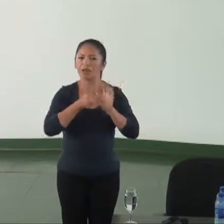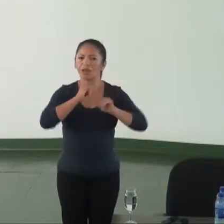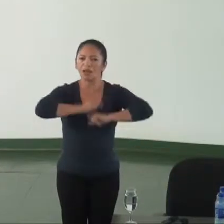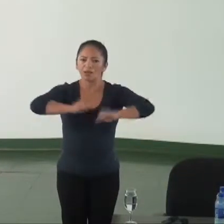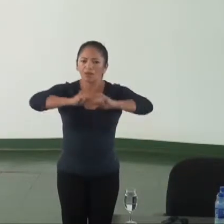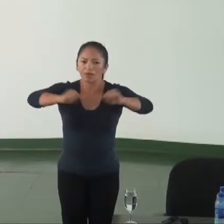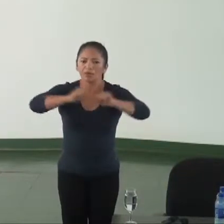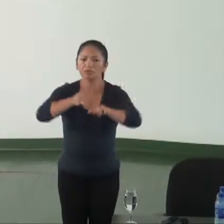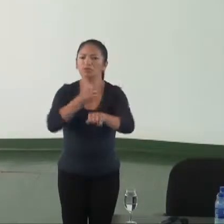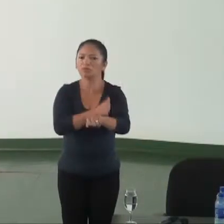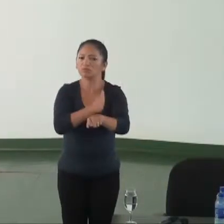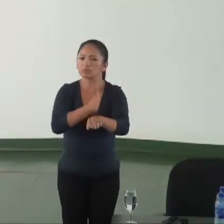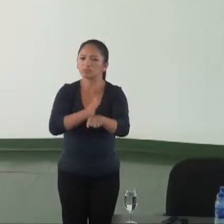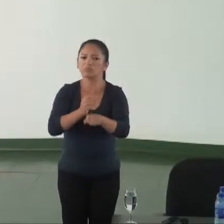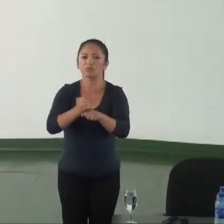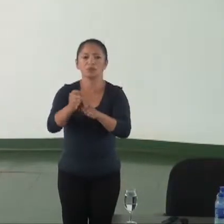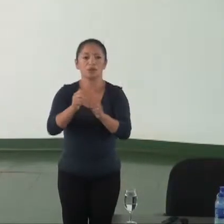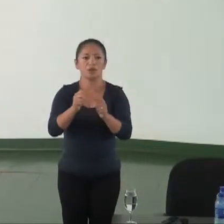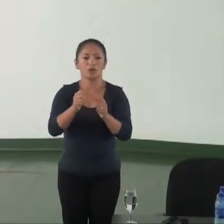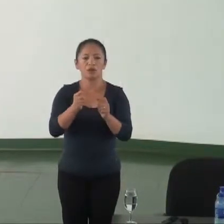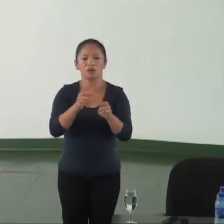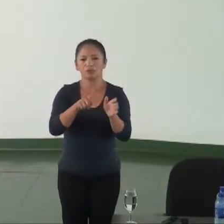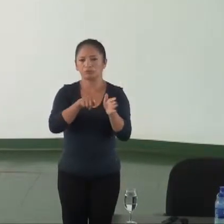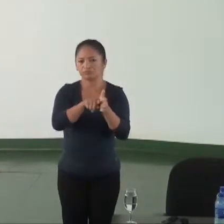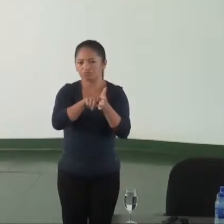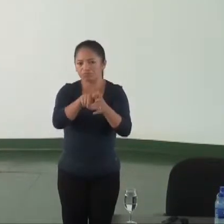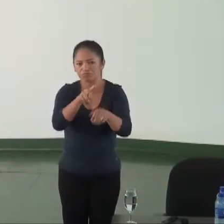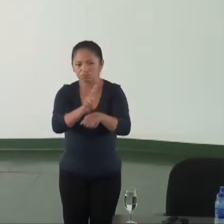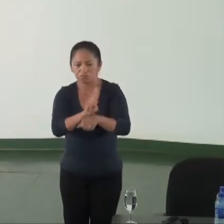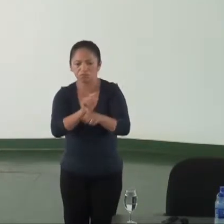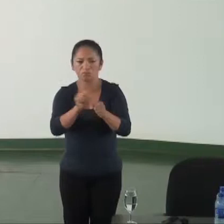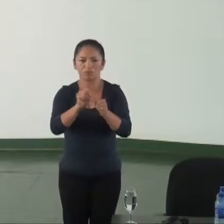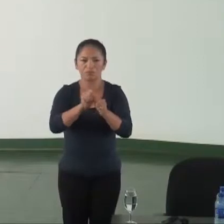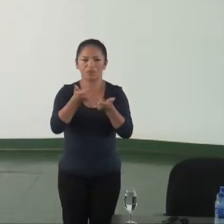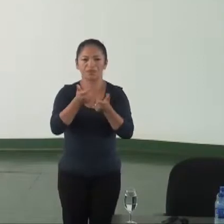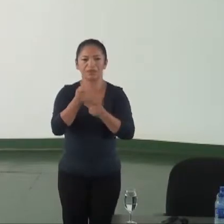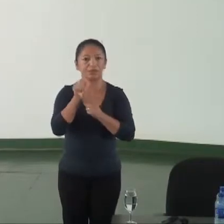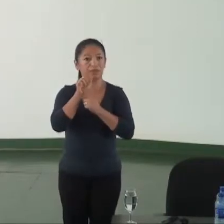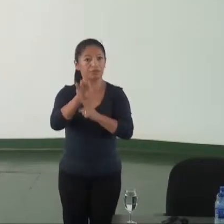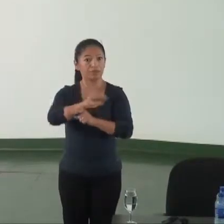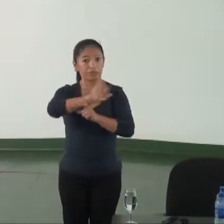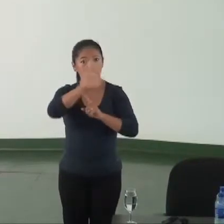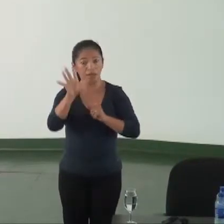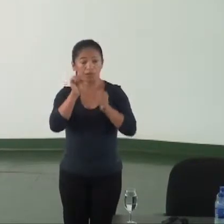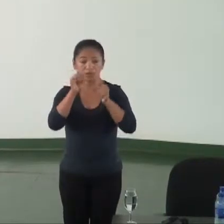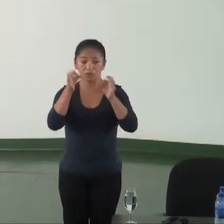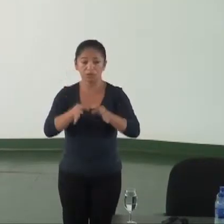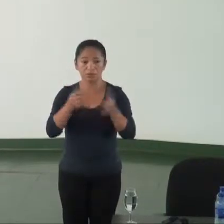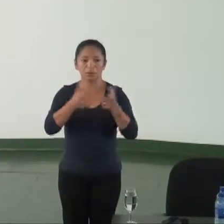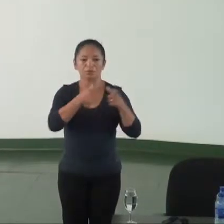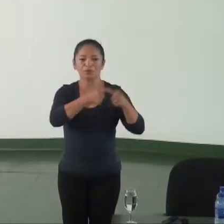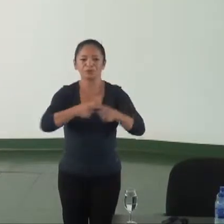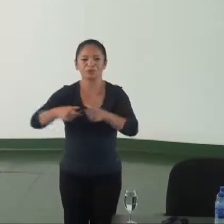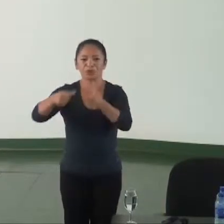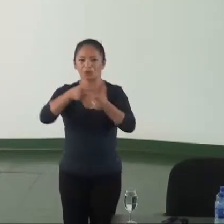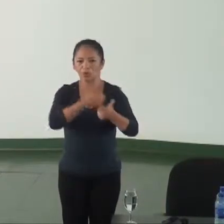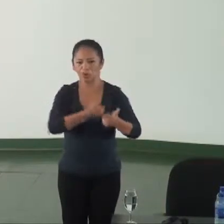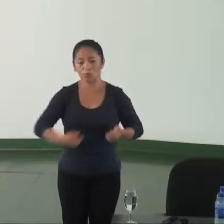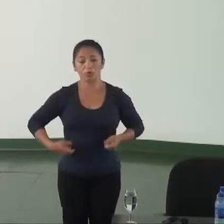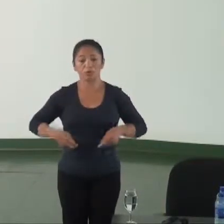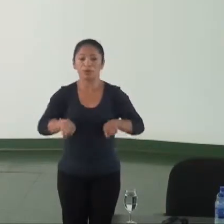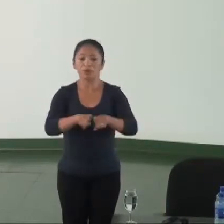ações contínuas e monitoramento, tanto no atendimento da transparência ativa quanto passiva pelos órgãos públicos. A informação